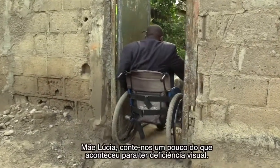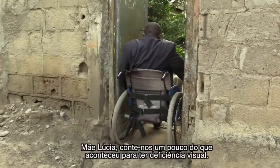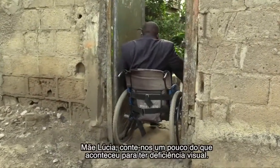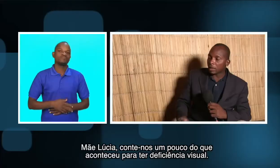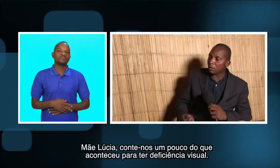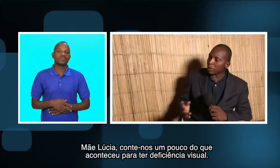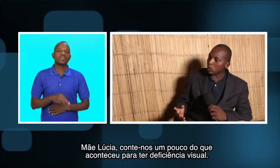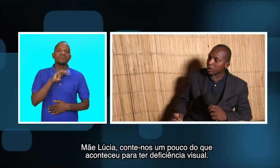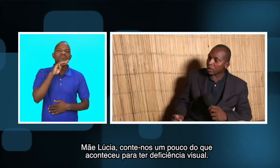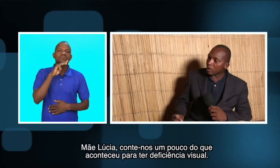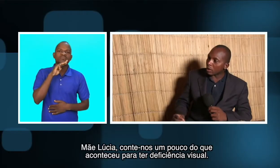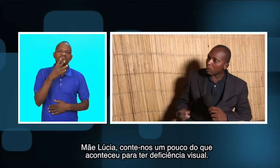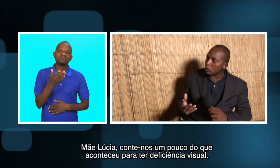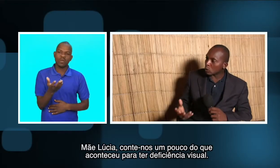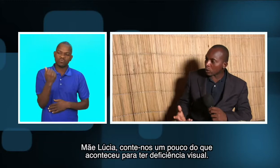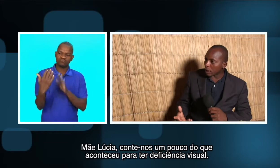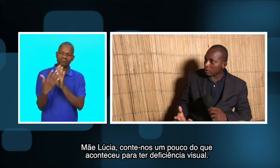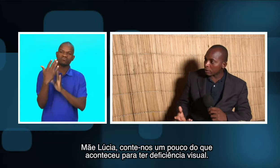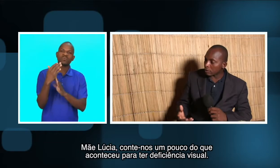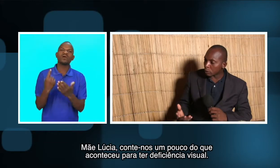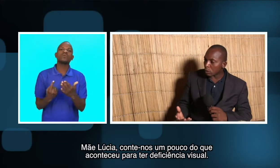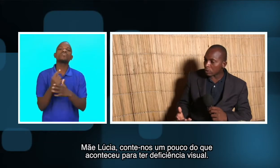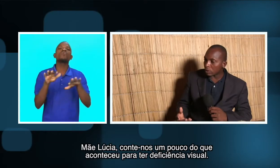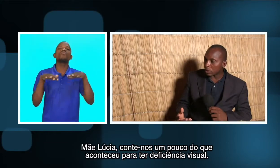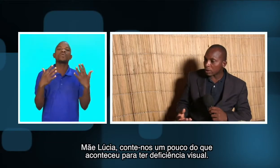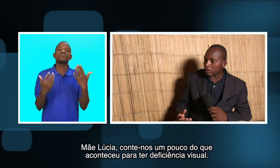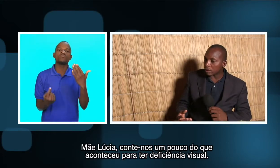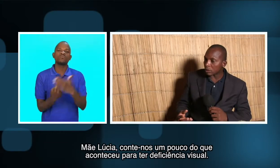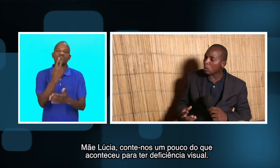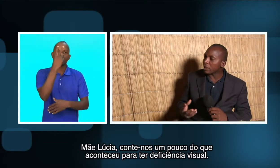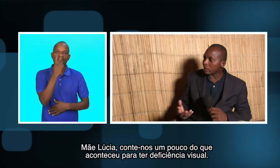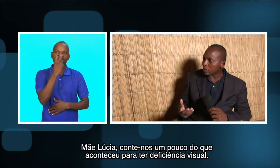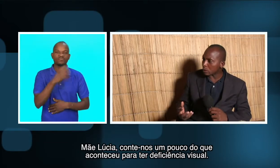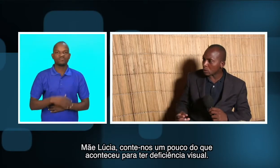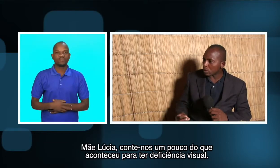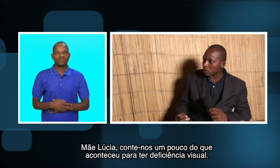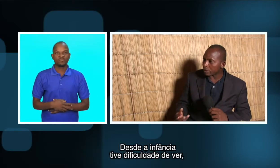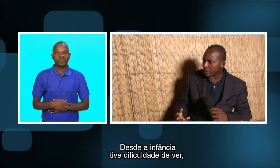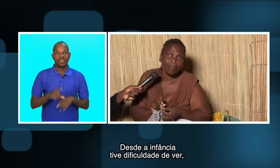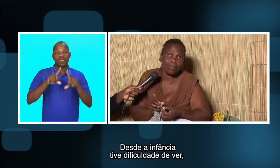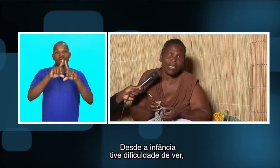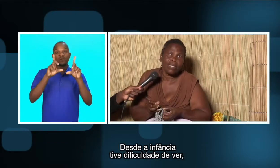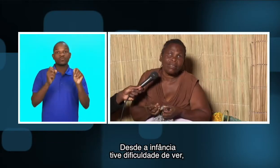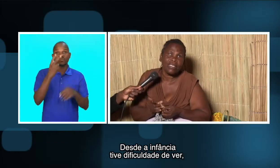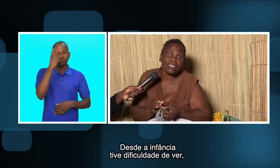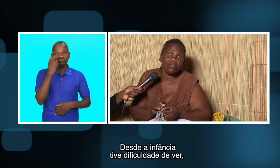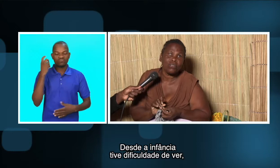Lúcia, conta-nos um pouco o que aconteceu para ter a deficiência visual. A deficiência visual,